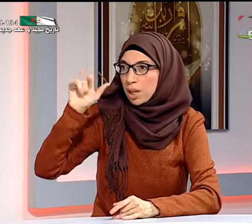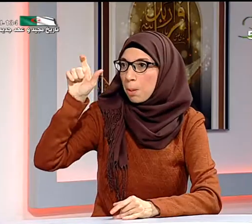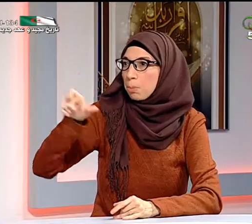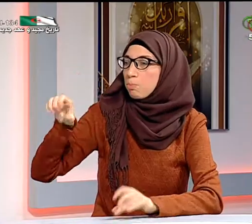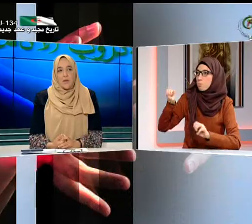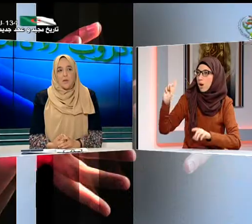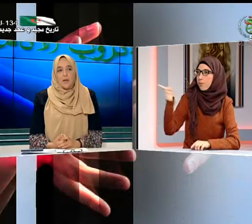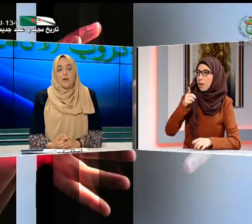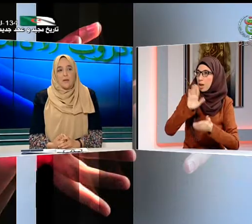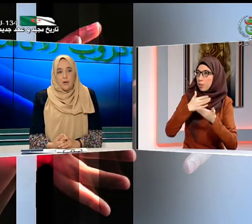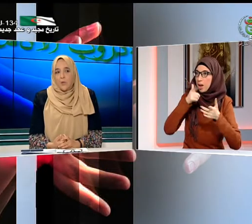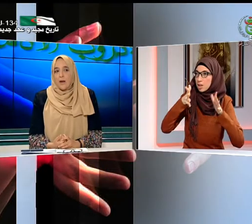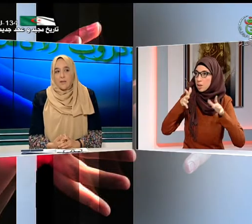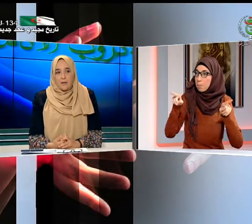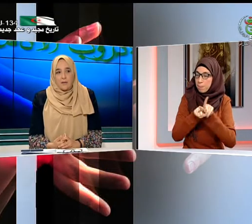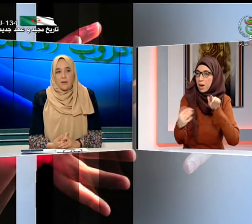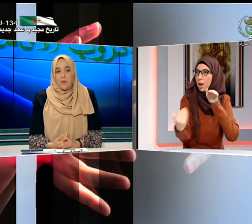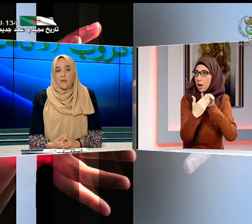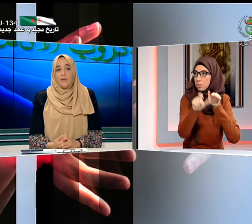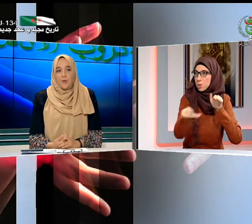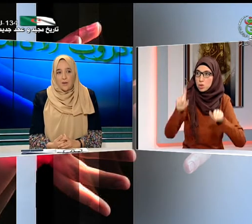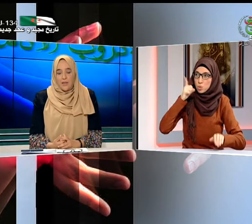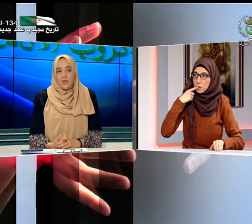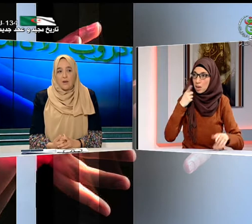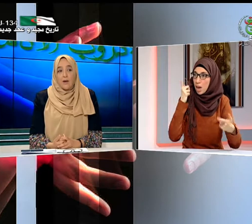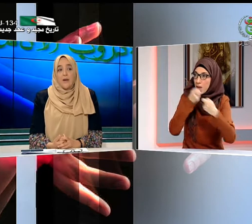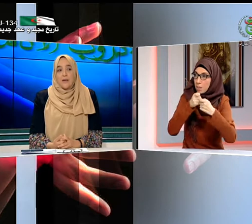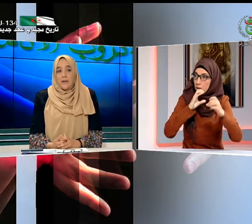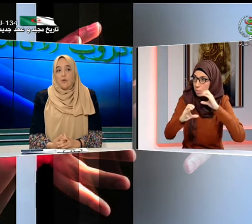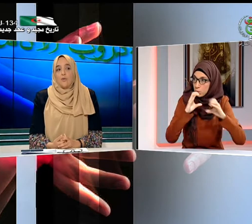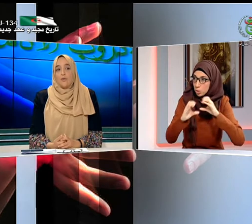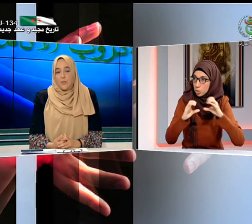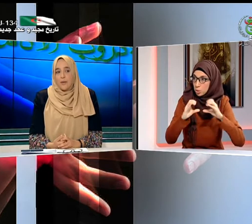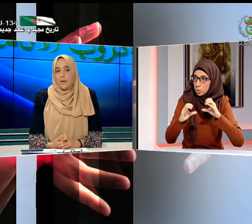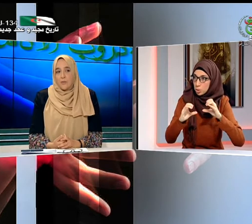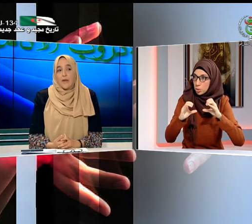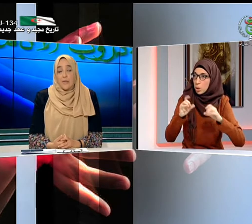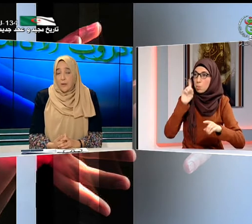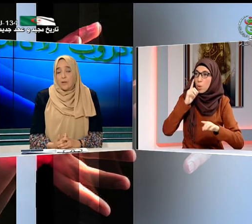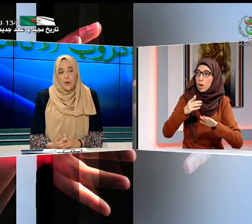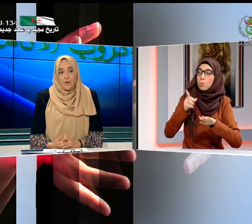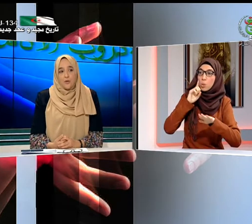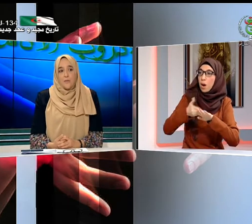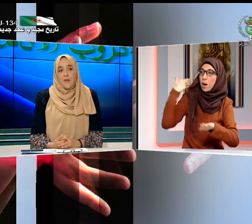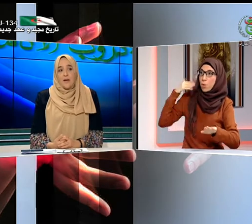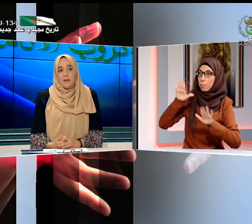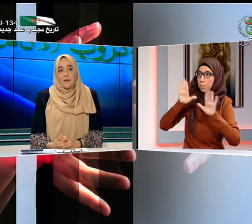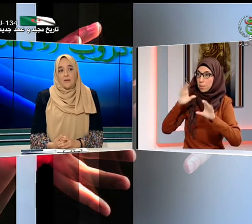مدرسة عليا لتكوين الأساتذة المختصين في لغة الإشارة كي يقوموا بتعليم الأطفال الصم يعني